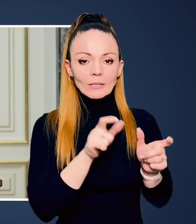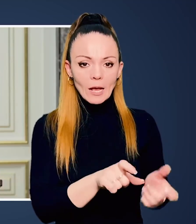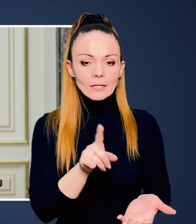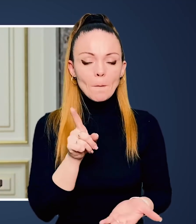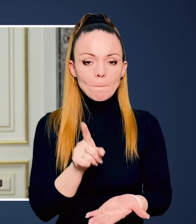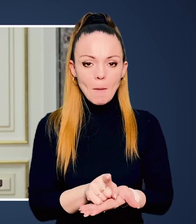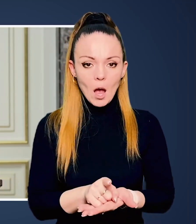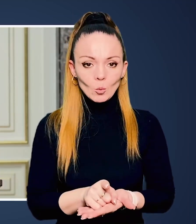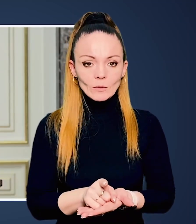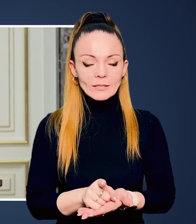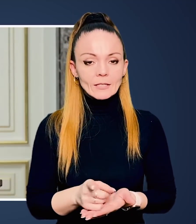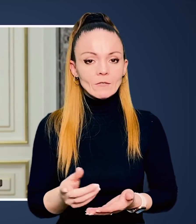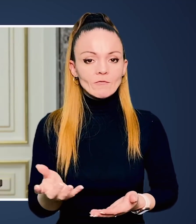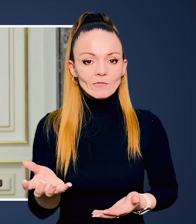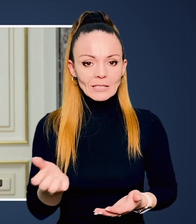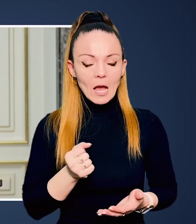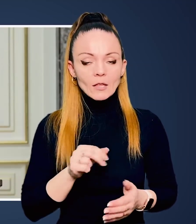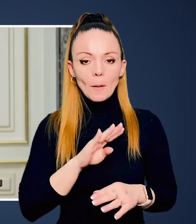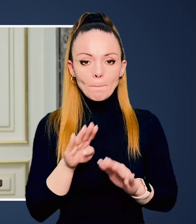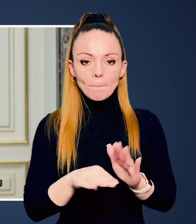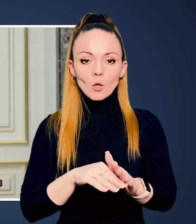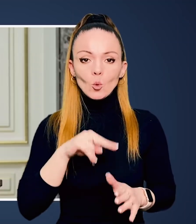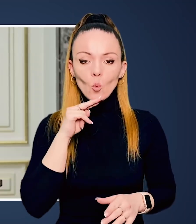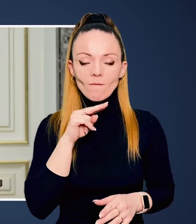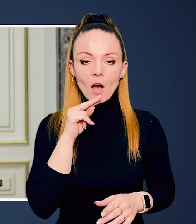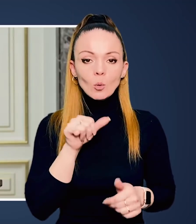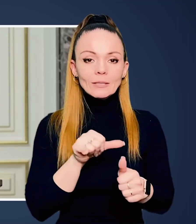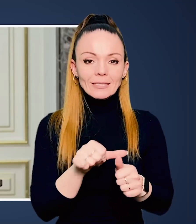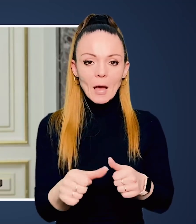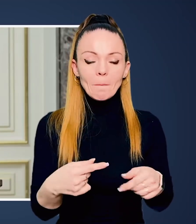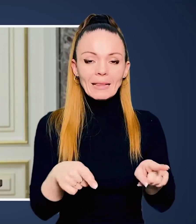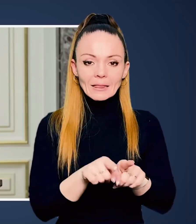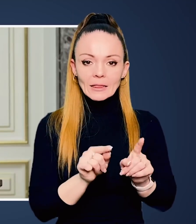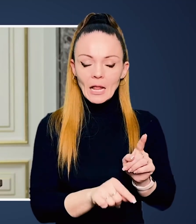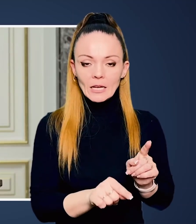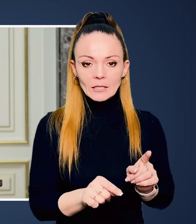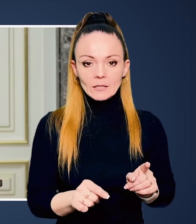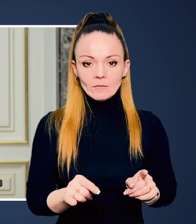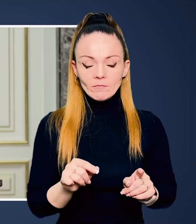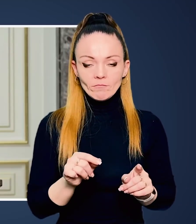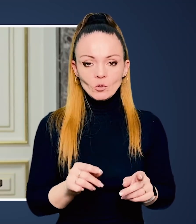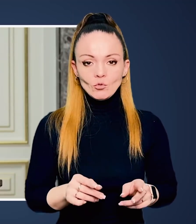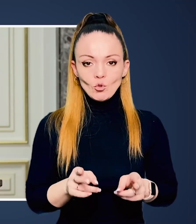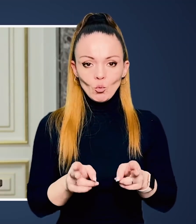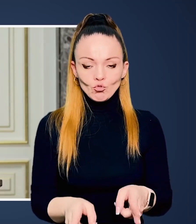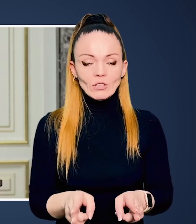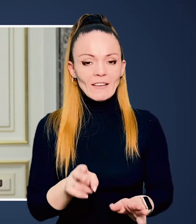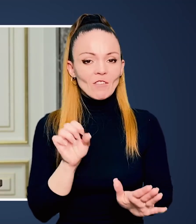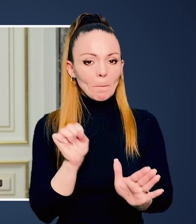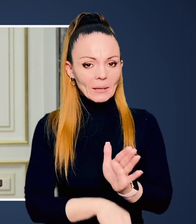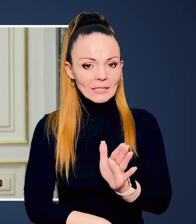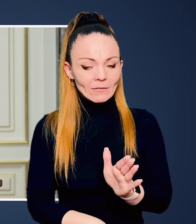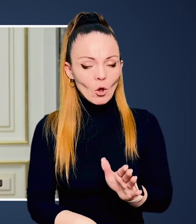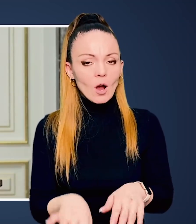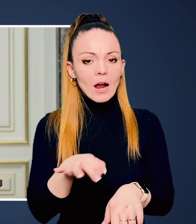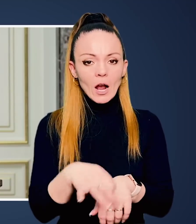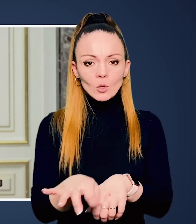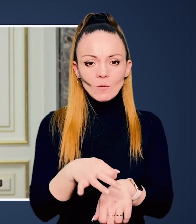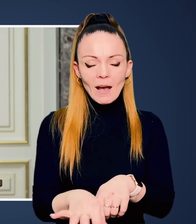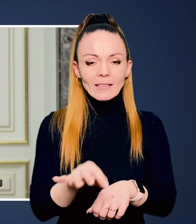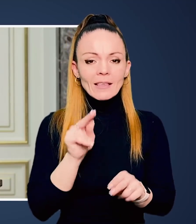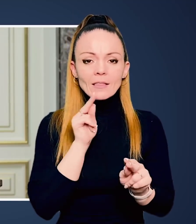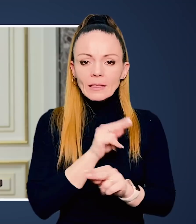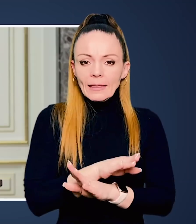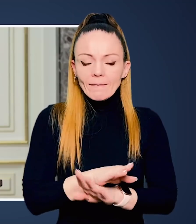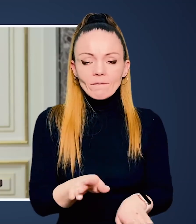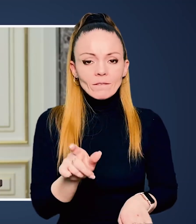бере участь у санкціях, мають взяти під увагу саме такі злочини. Вбивство,